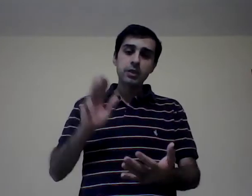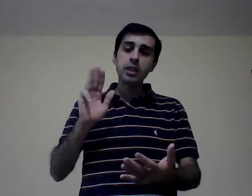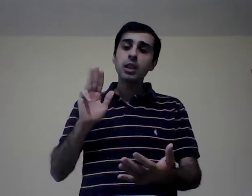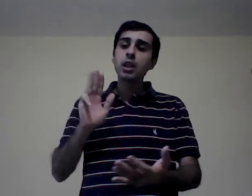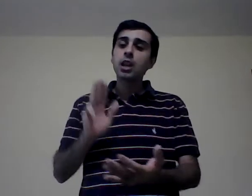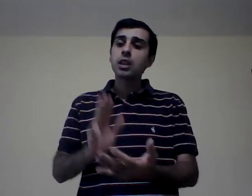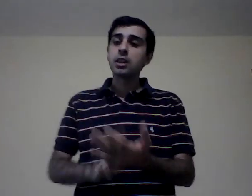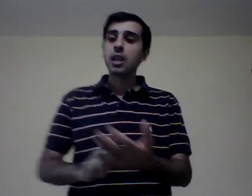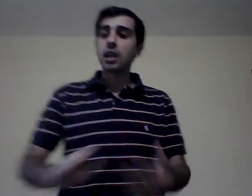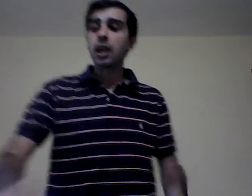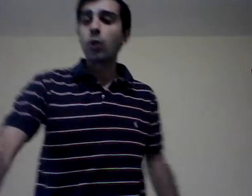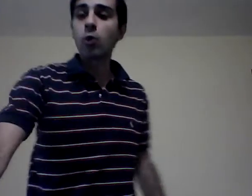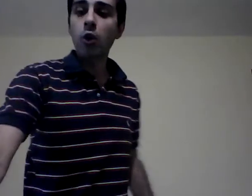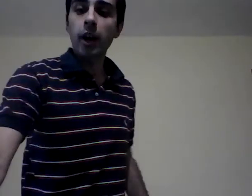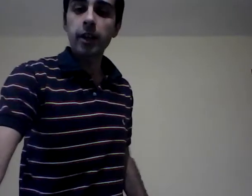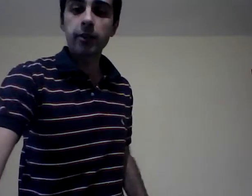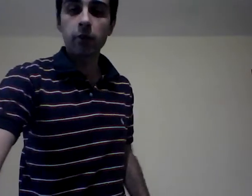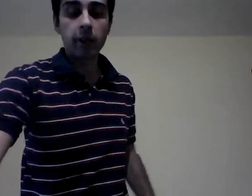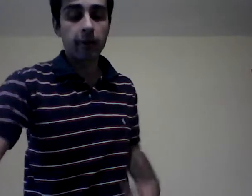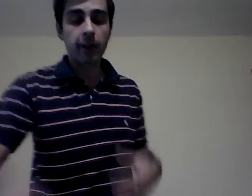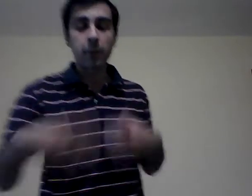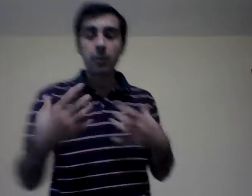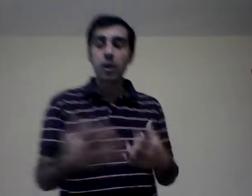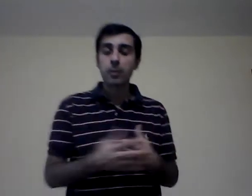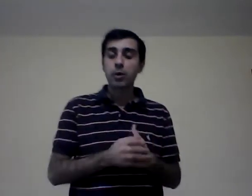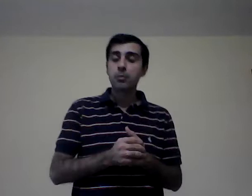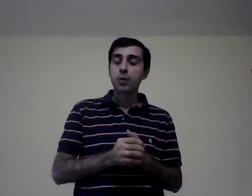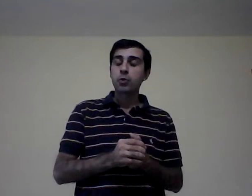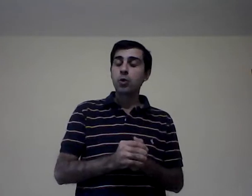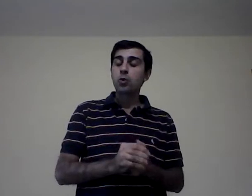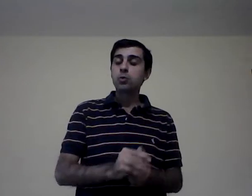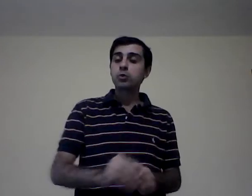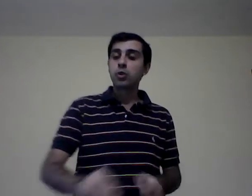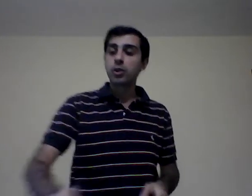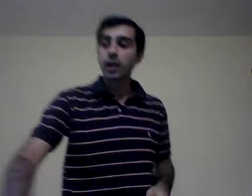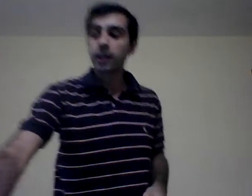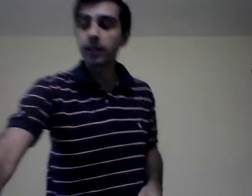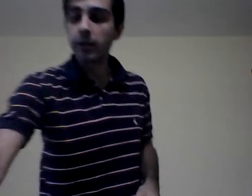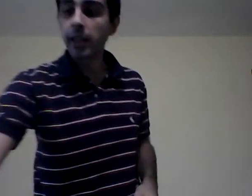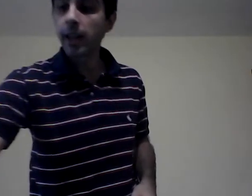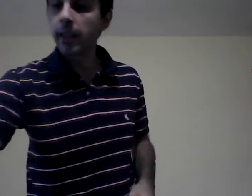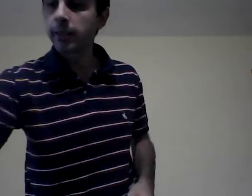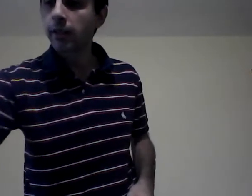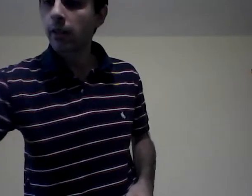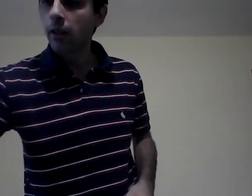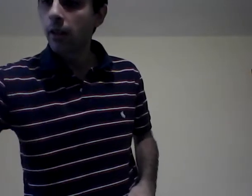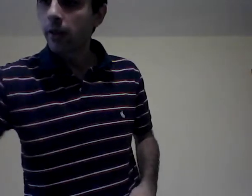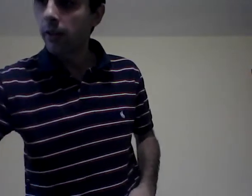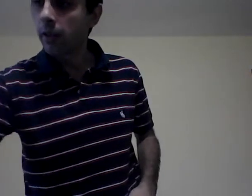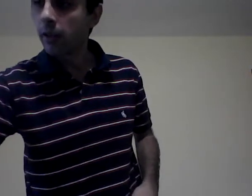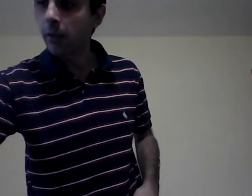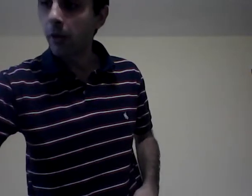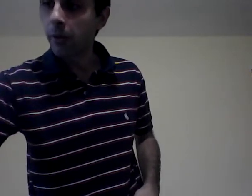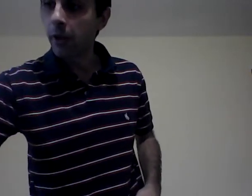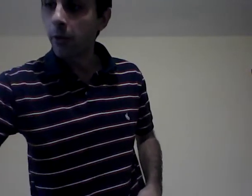¿sí? Tiene un, o sea, está formado, perdón, por un conjunto de actividades, ¿sí? Intervió una.